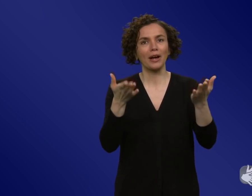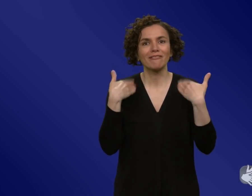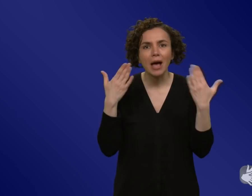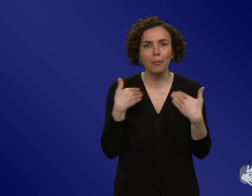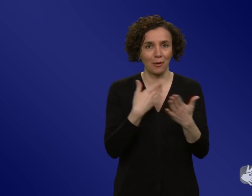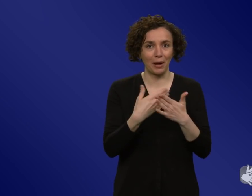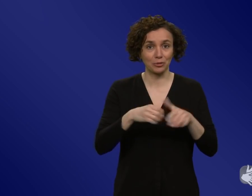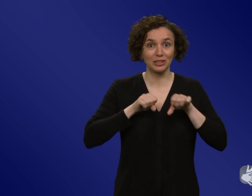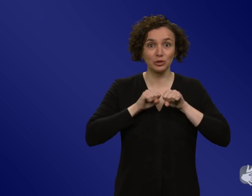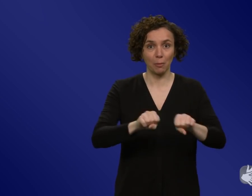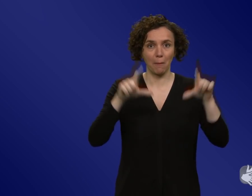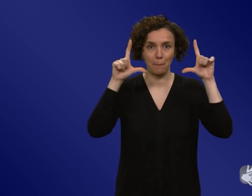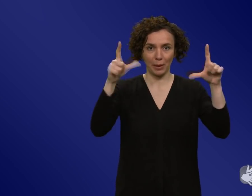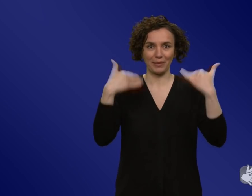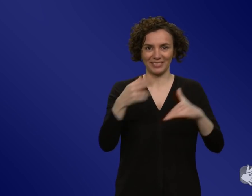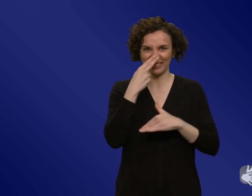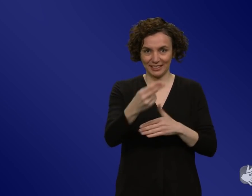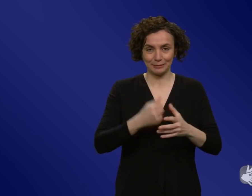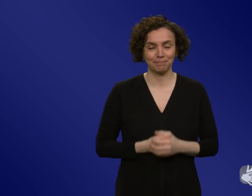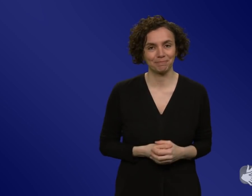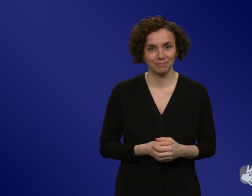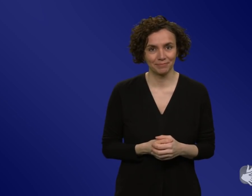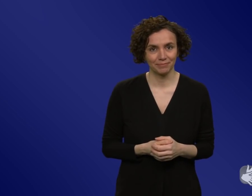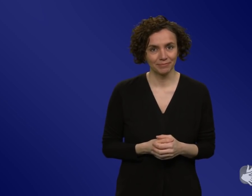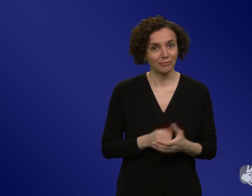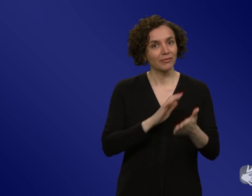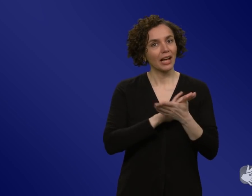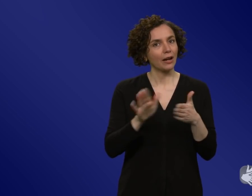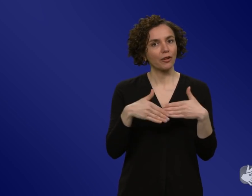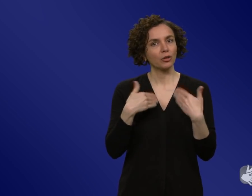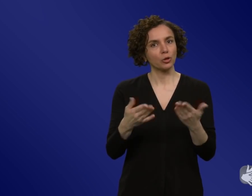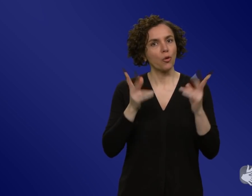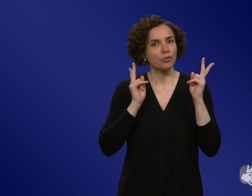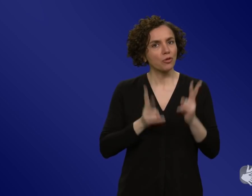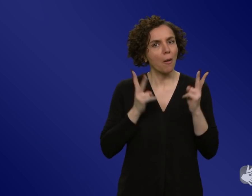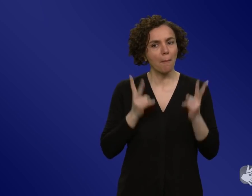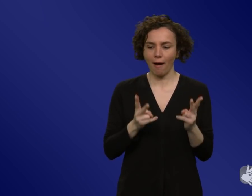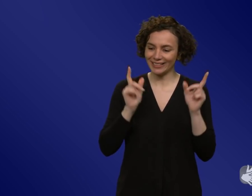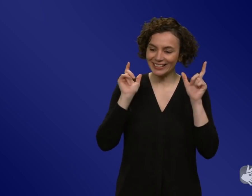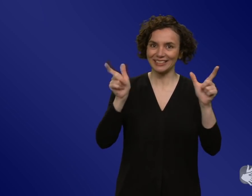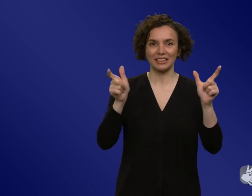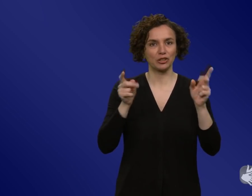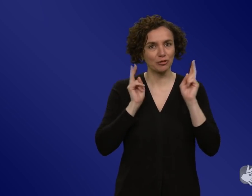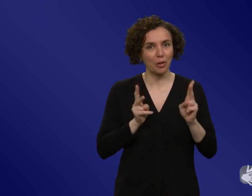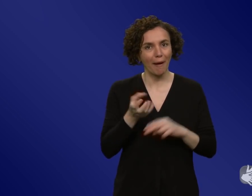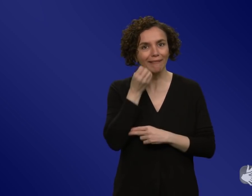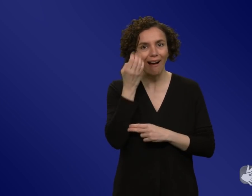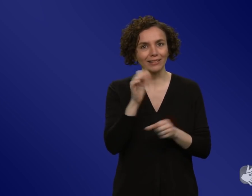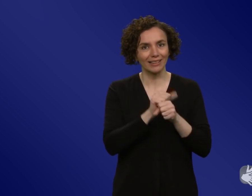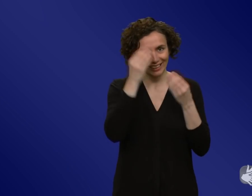auch schon gehört. Also die Spots selber habe ich auch schon gehört. Einfach so richtig, ich sage mal, in die Gesellschaft rein und auch in ganz unterschiedliche Lebensbereiche rein,